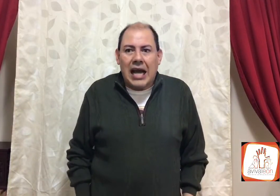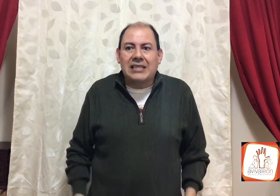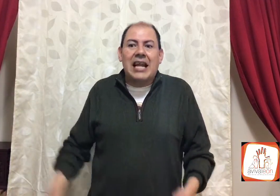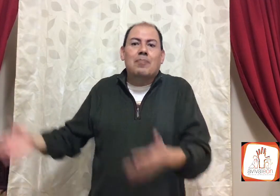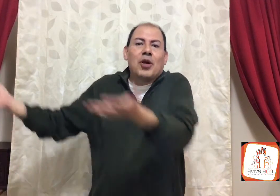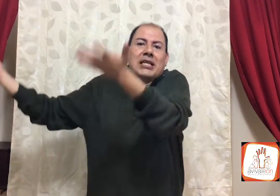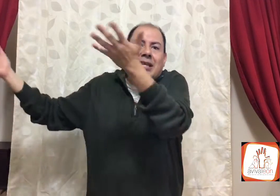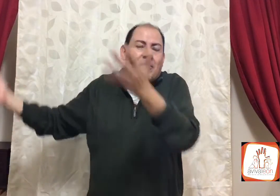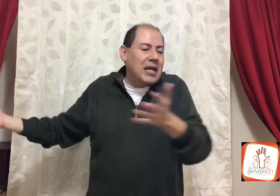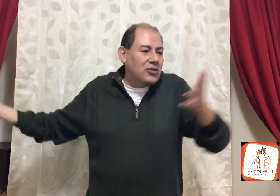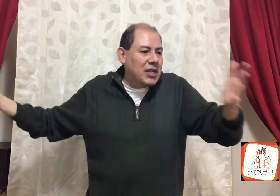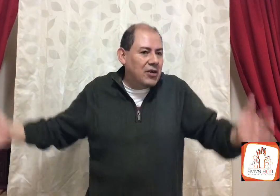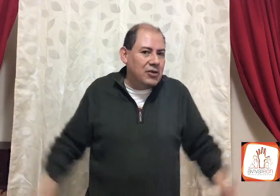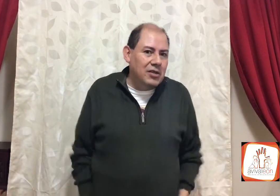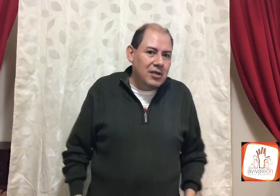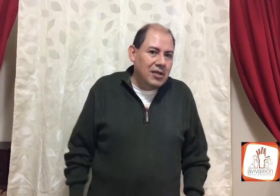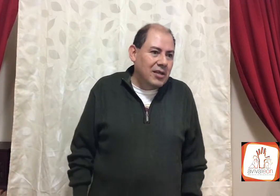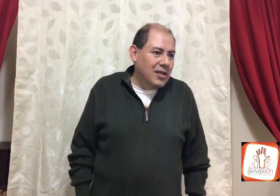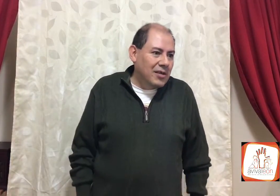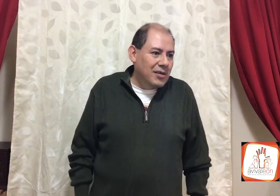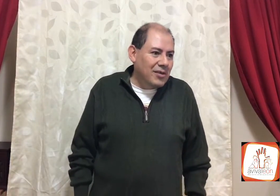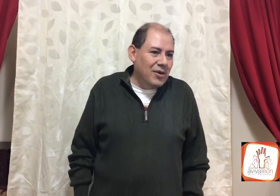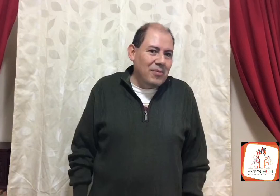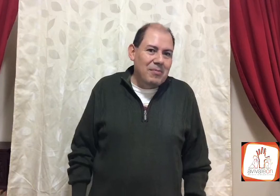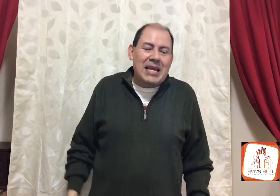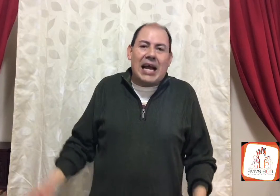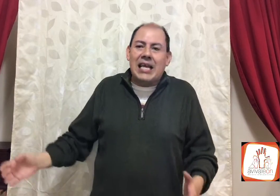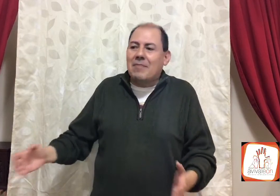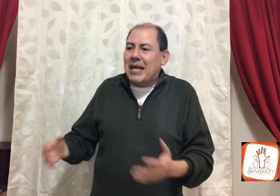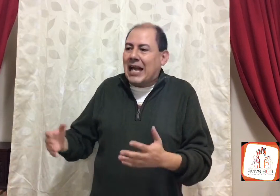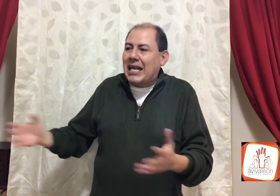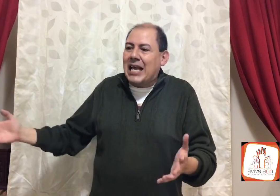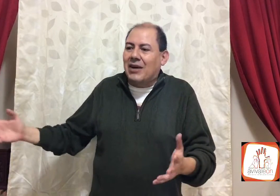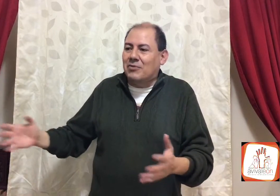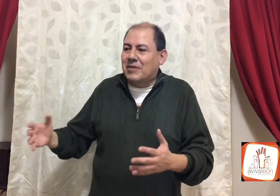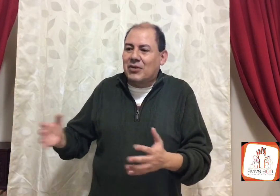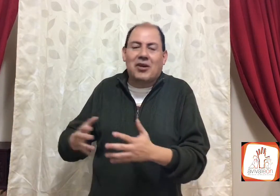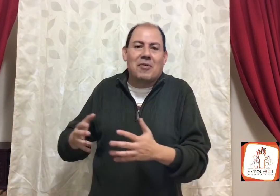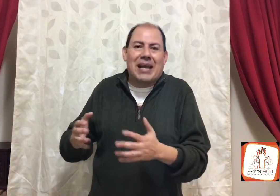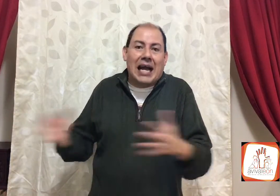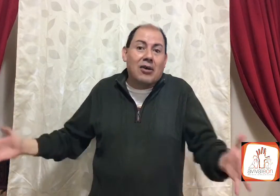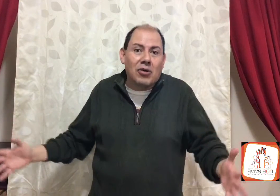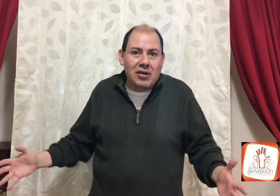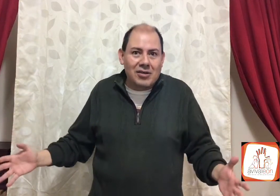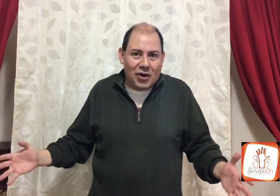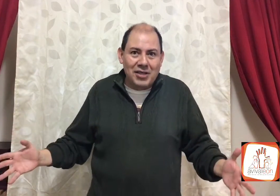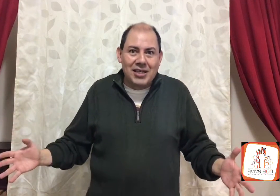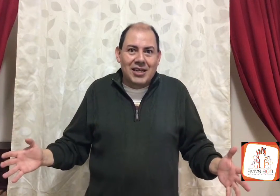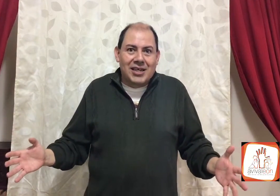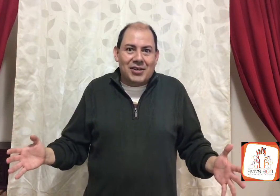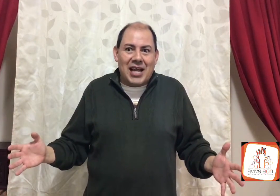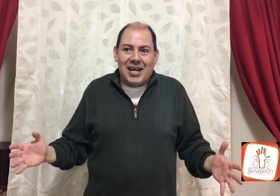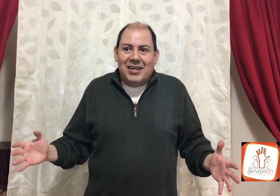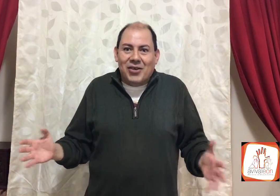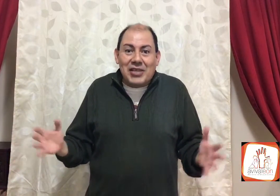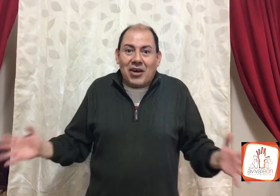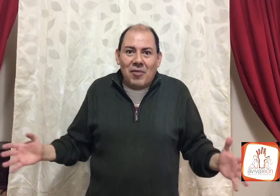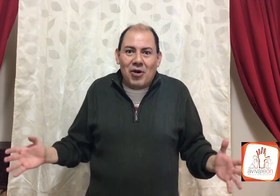hasta le pone ese nombre, a sus hijos, no, Micaía, Micaía, se oye como Micaigo, no, o sea, no sé cómo,